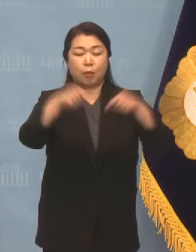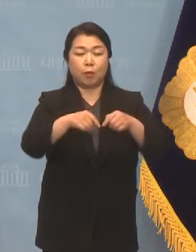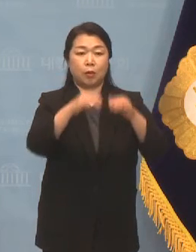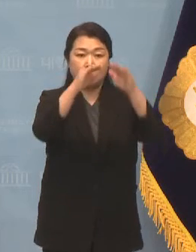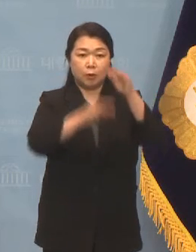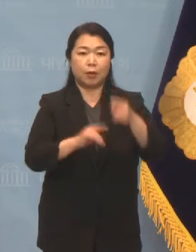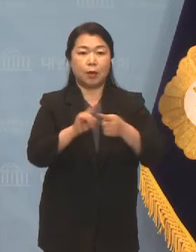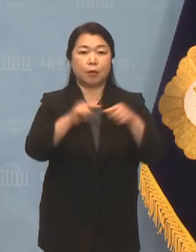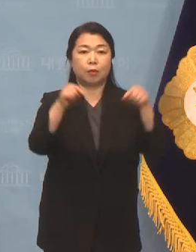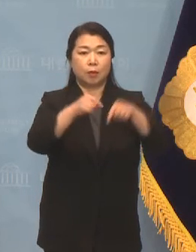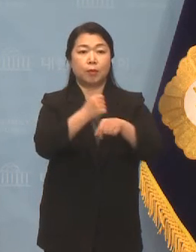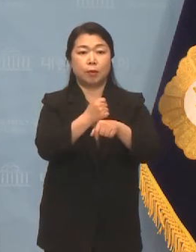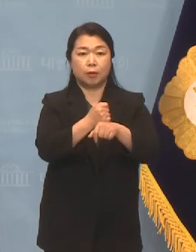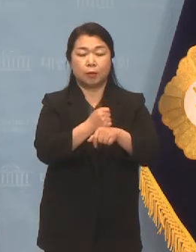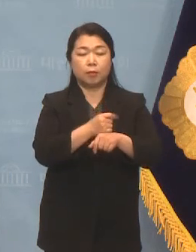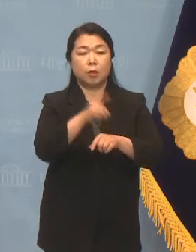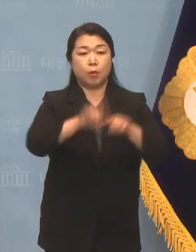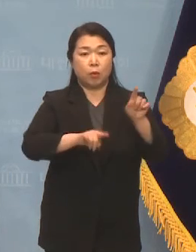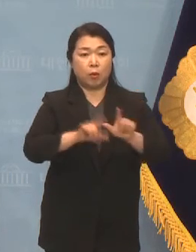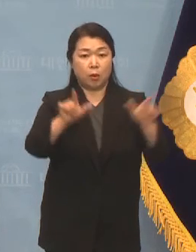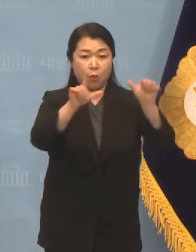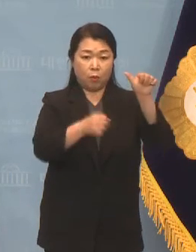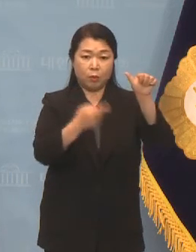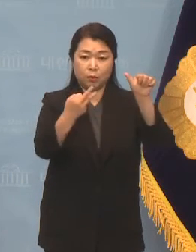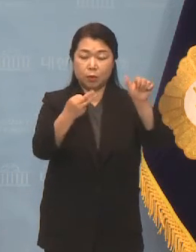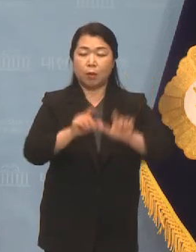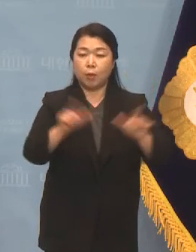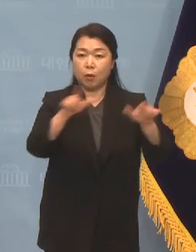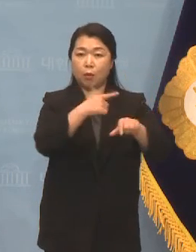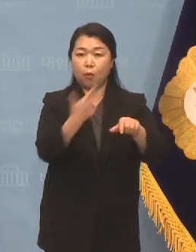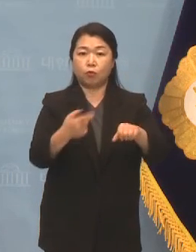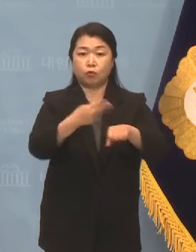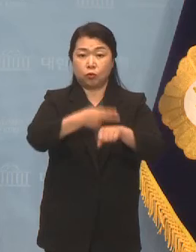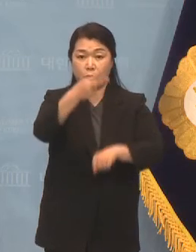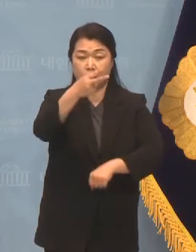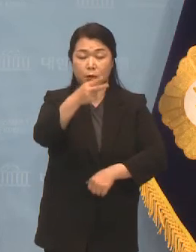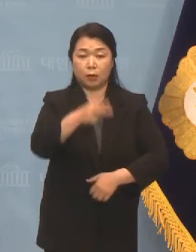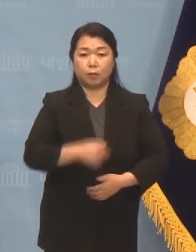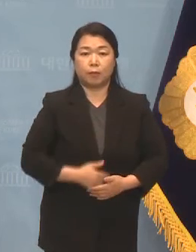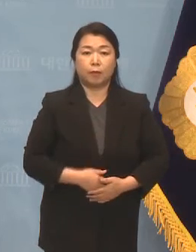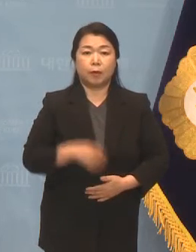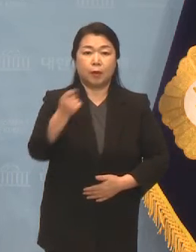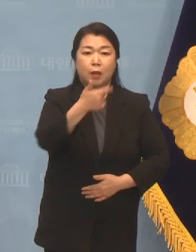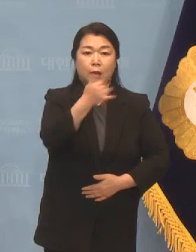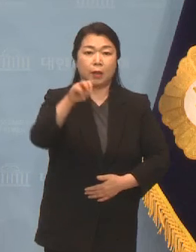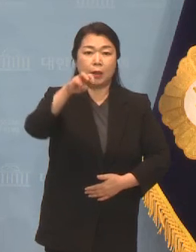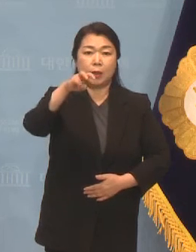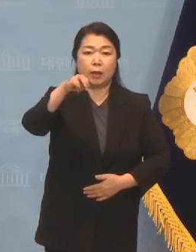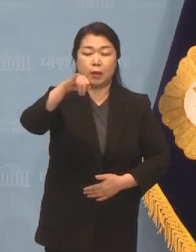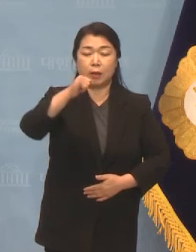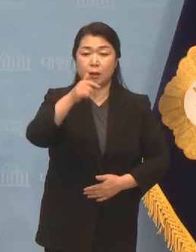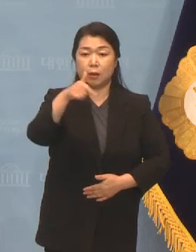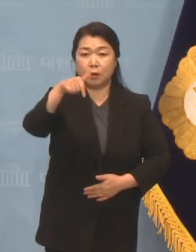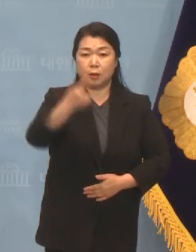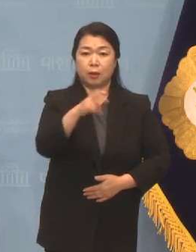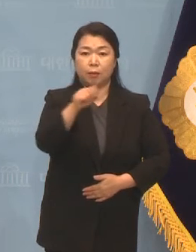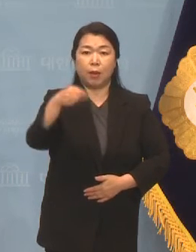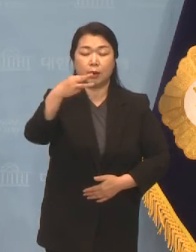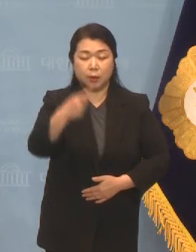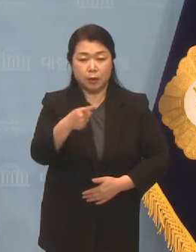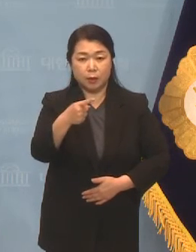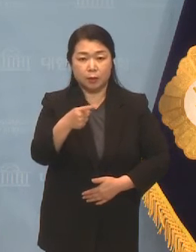목요일 5월 13일 오후 2시에는 리그마 툴린 누를란 자이룰라 예비치